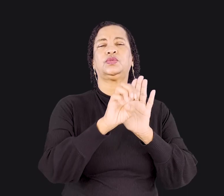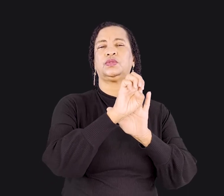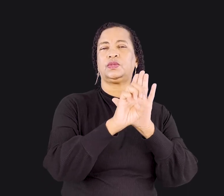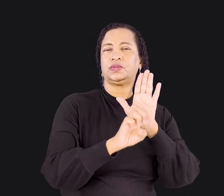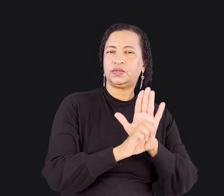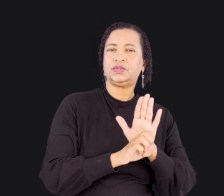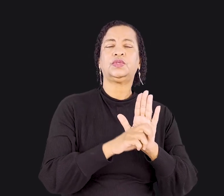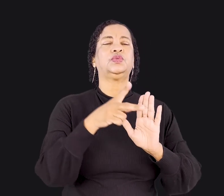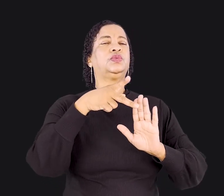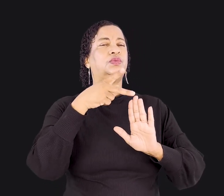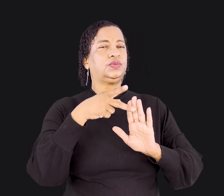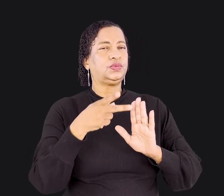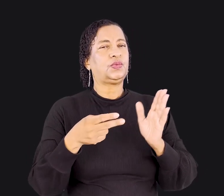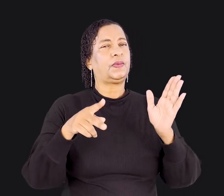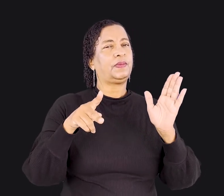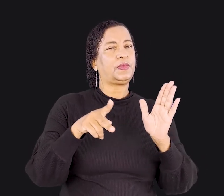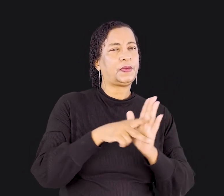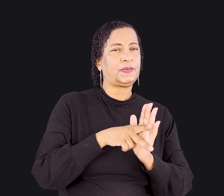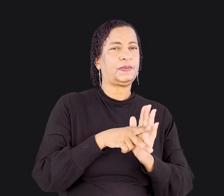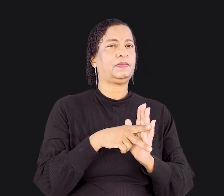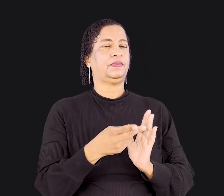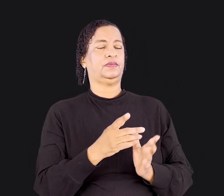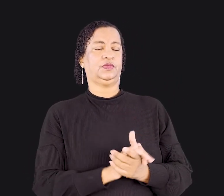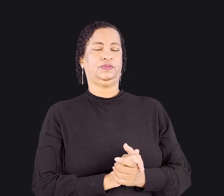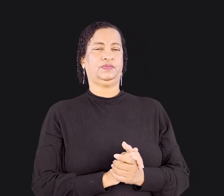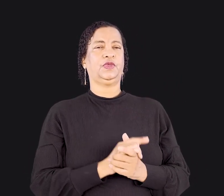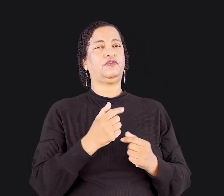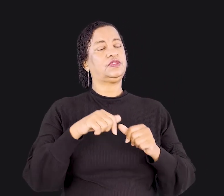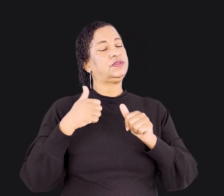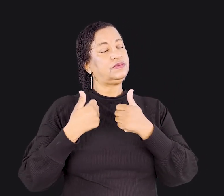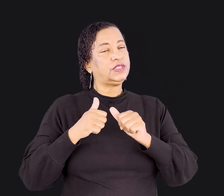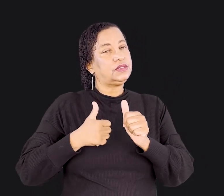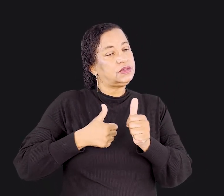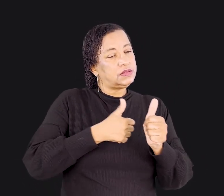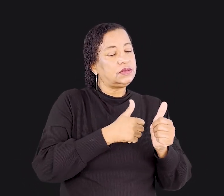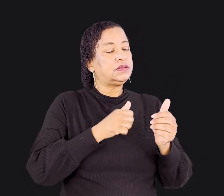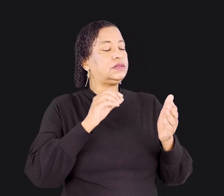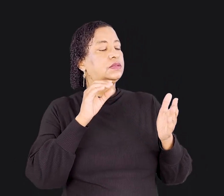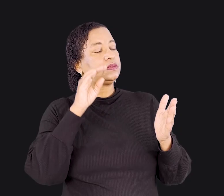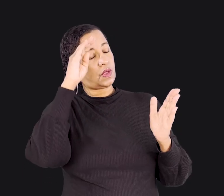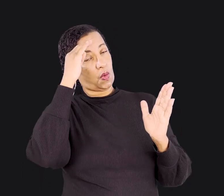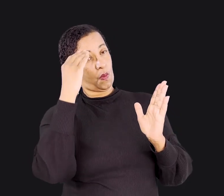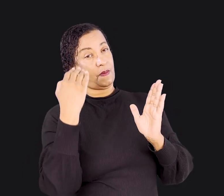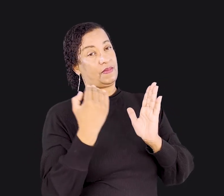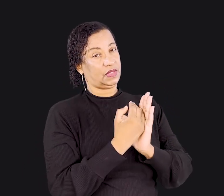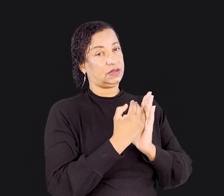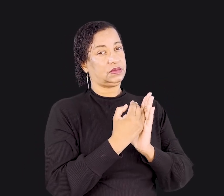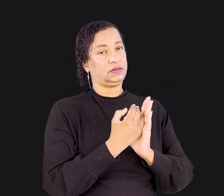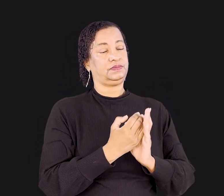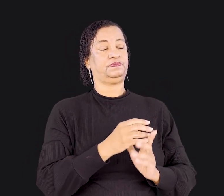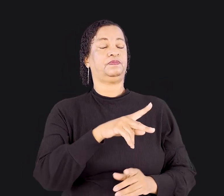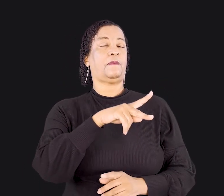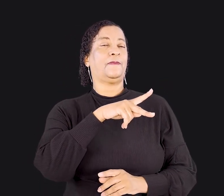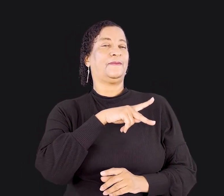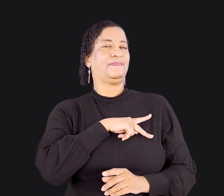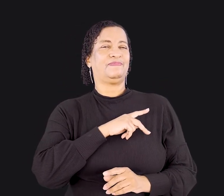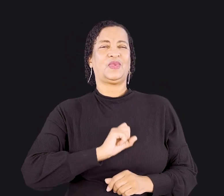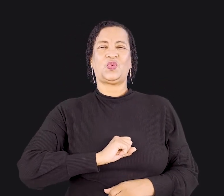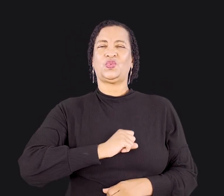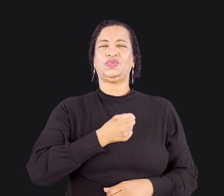e normas que regem. E vocês devem seguir essas normas. Paulo odiava este tipo de coisa porque é uma